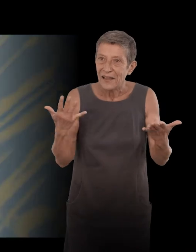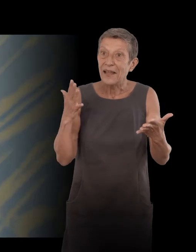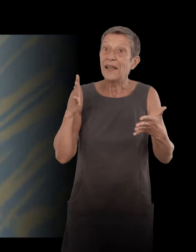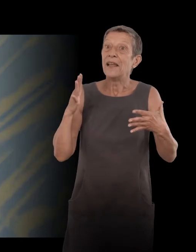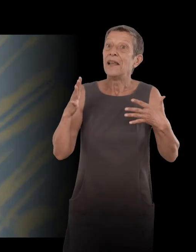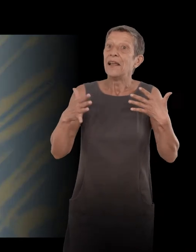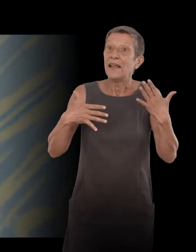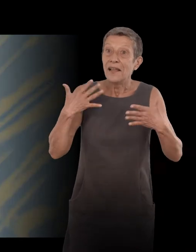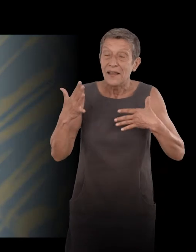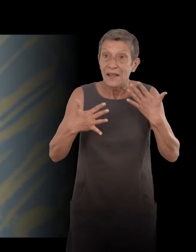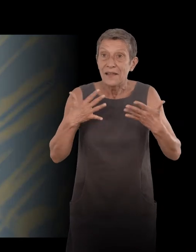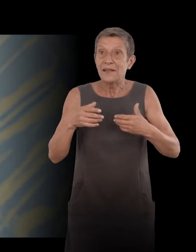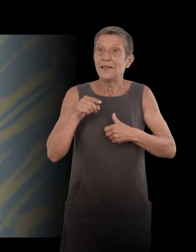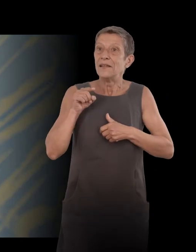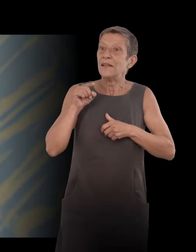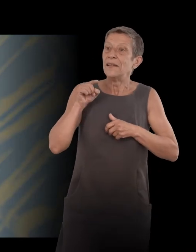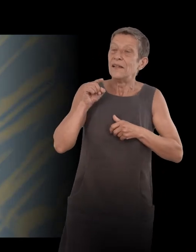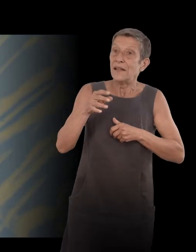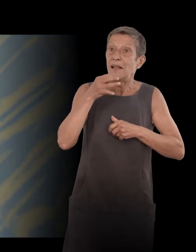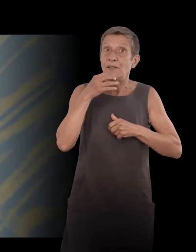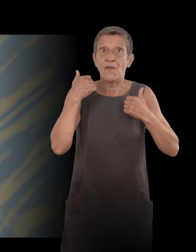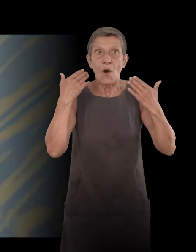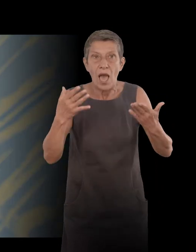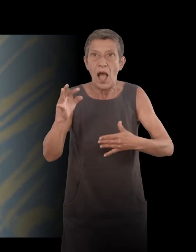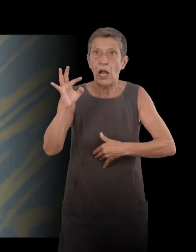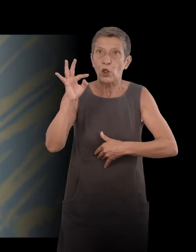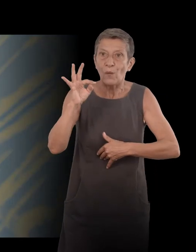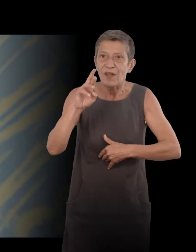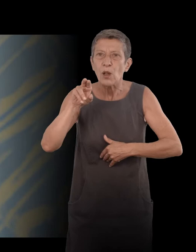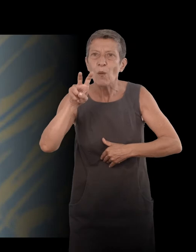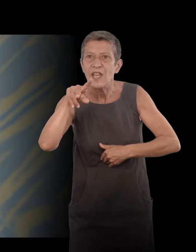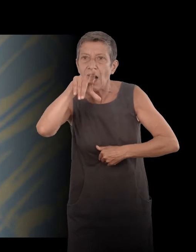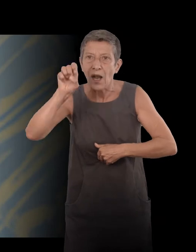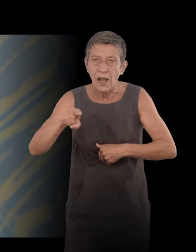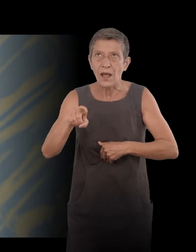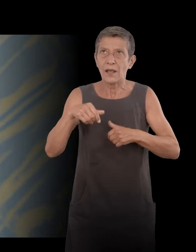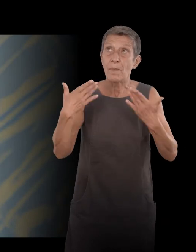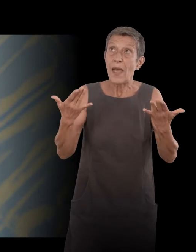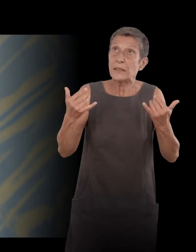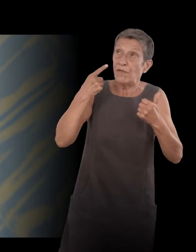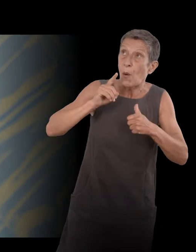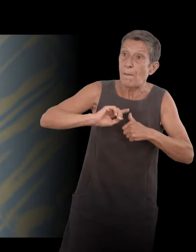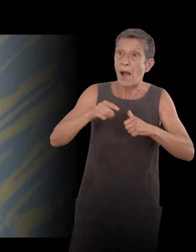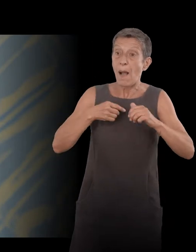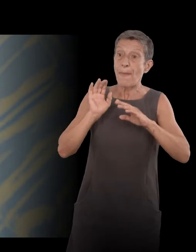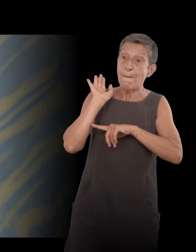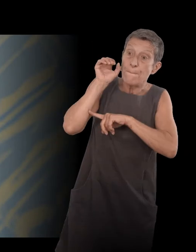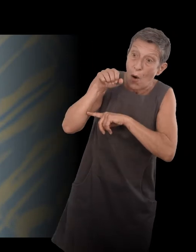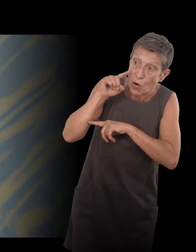'ici. Mais si on se penche au balcon, voit la mer, etc. Voilà. Et je me suis dit, ben voilà, c'est ça. Tout ce qu'elle m'a